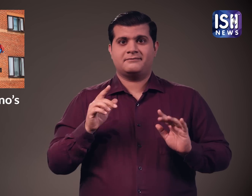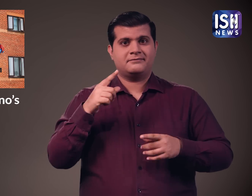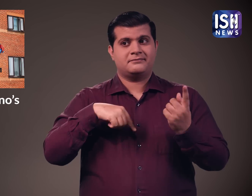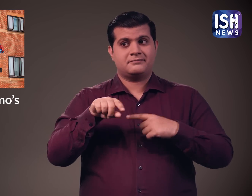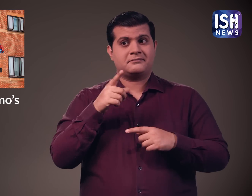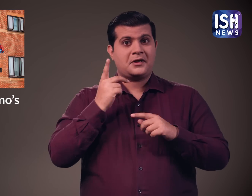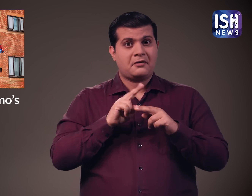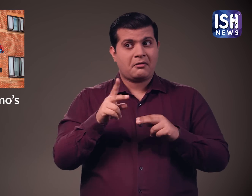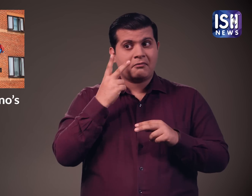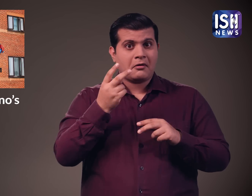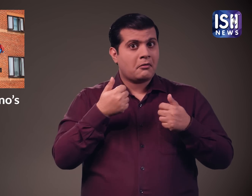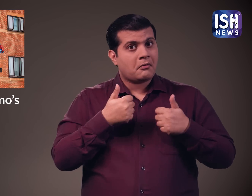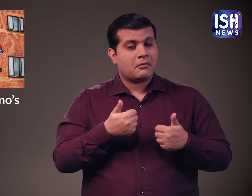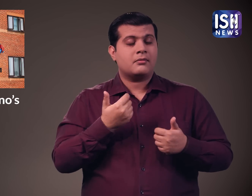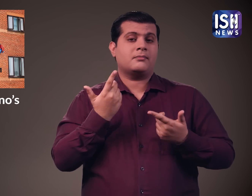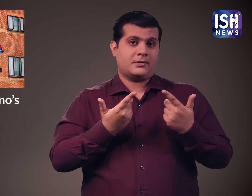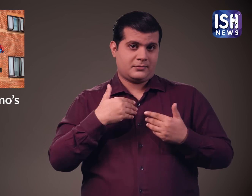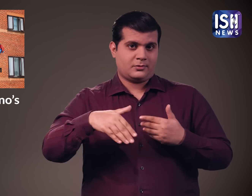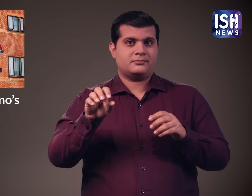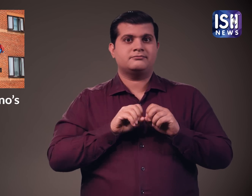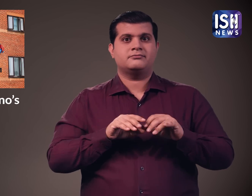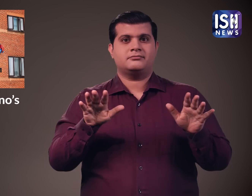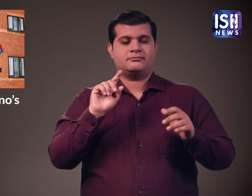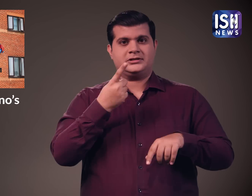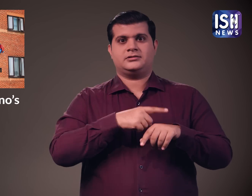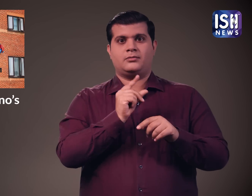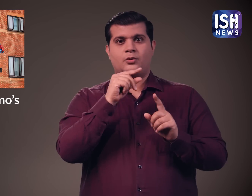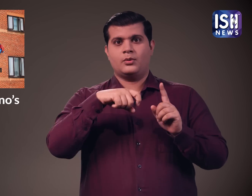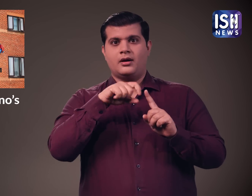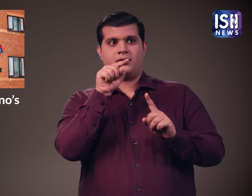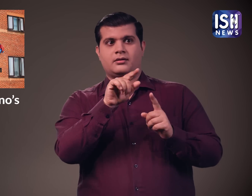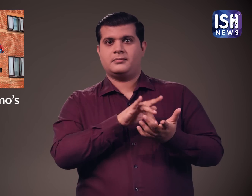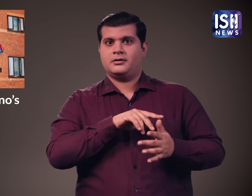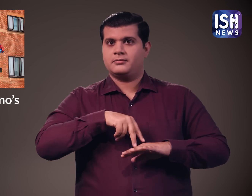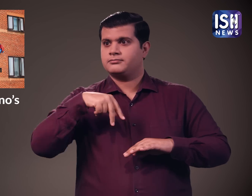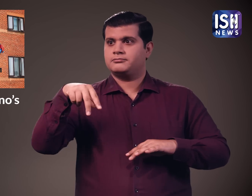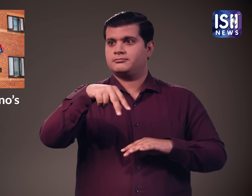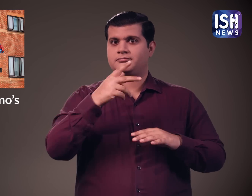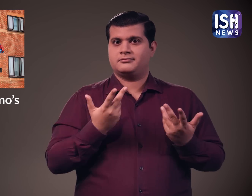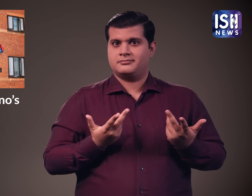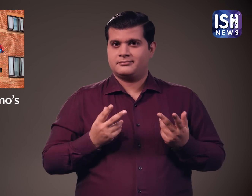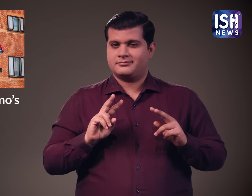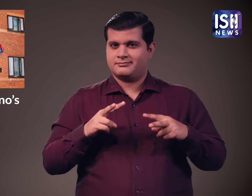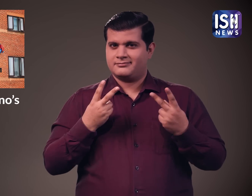यदि ये सफल रहा तो भविश्या में इसका उप्योग किया जा सकता है दिल्जस्प है ना?